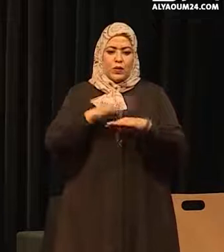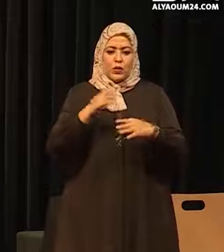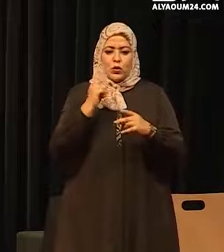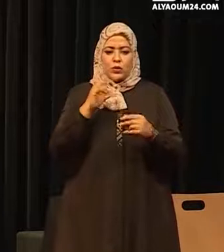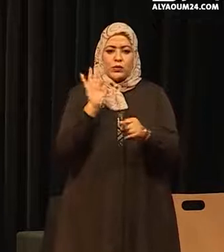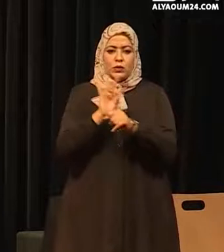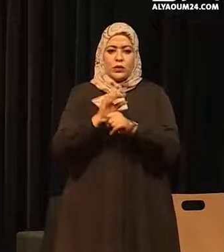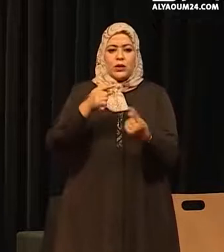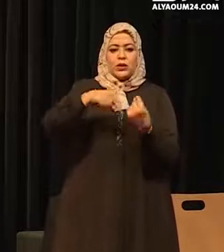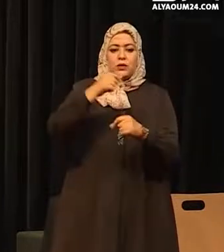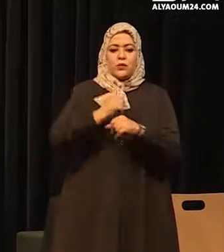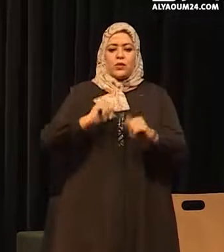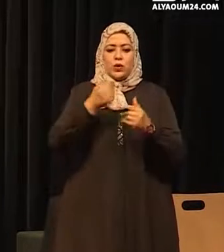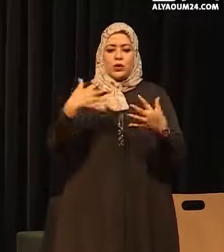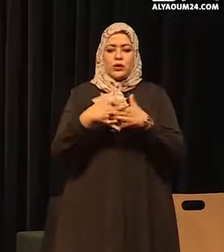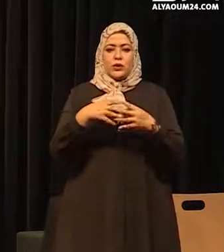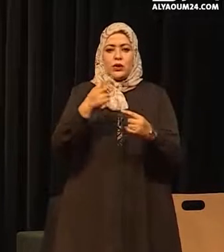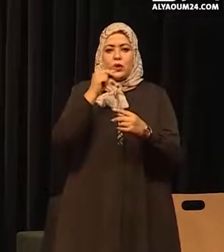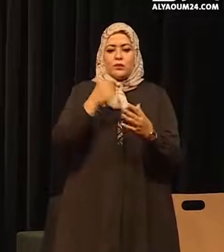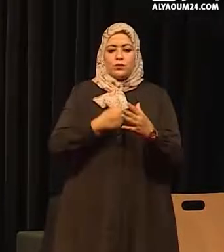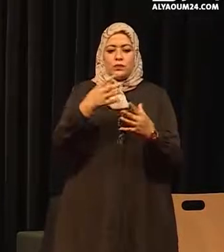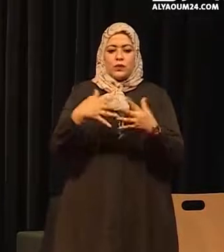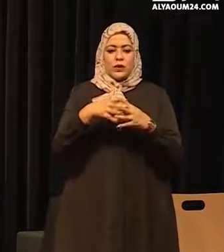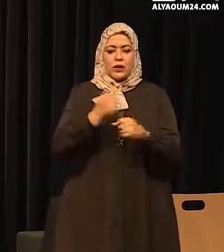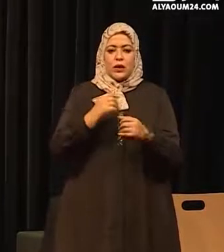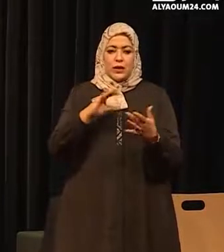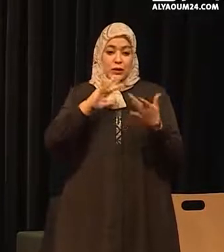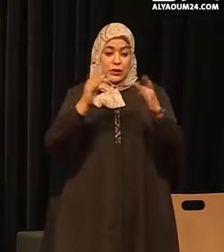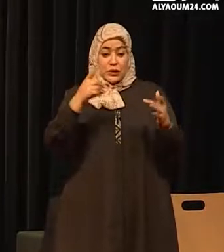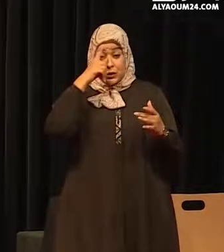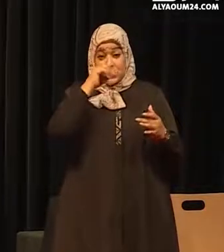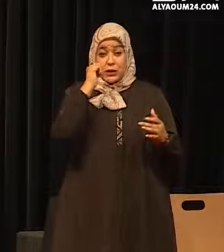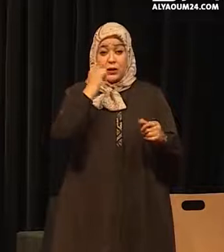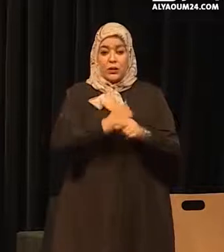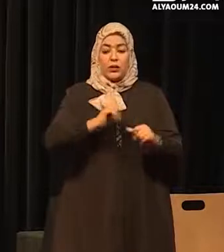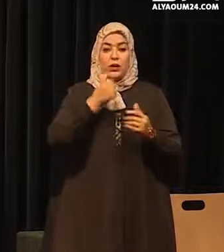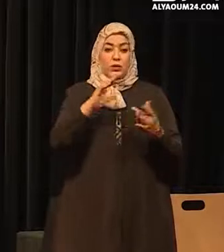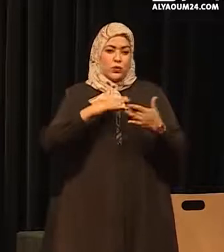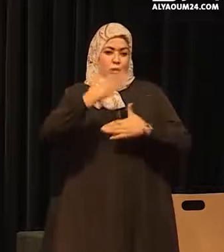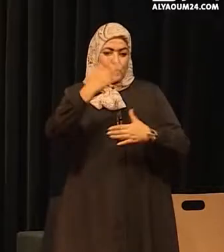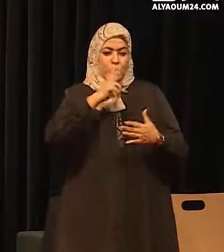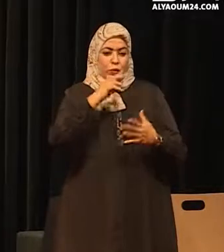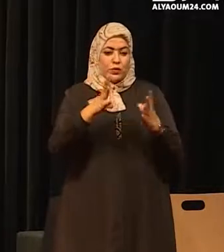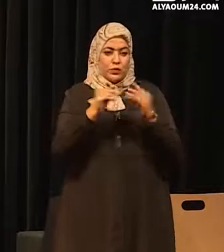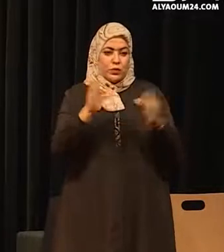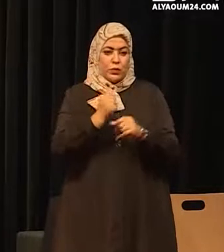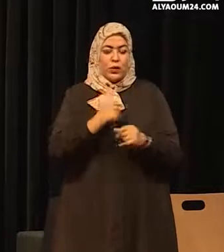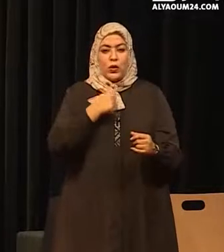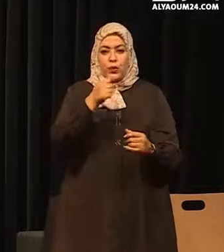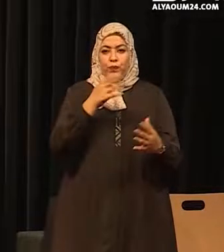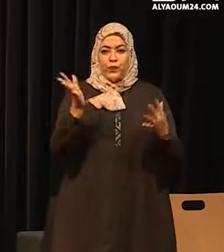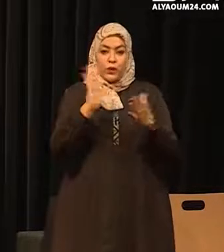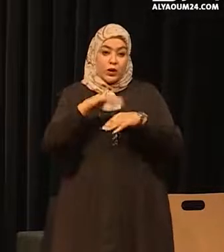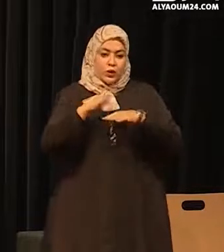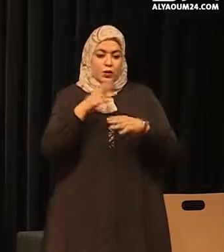وتقوية ثمود الأسر فيما يقص هذه المخاطر الرقمية وقد خلصاً من خلال هذه المشاورات الأولية التي قمنا بها